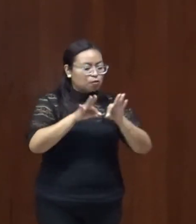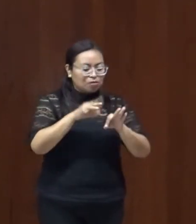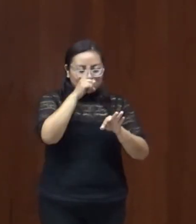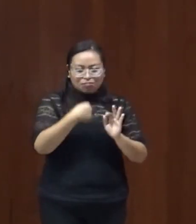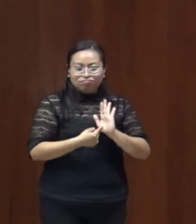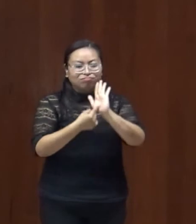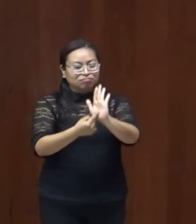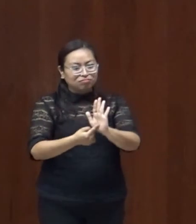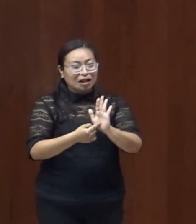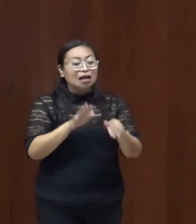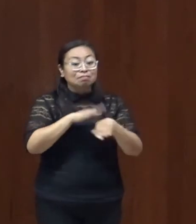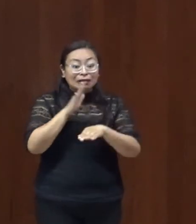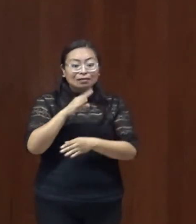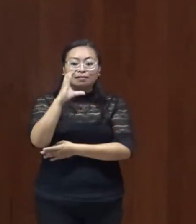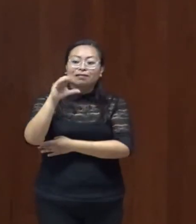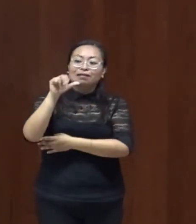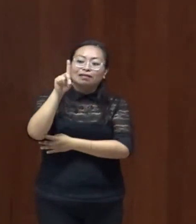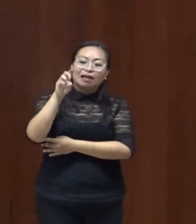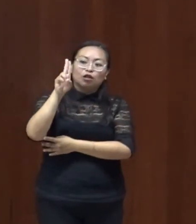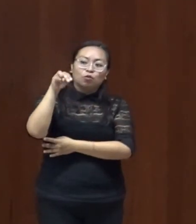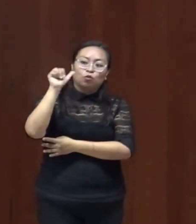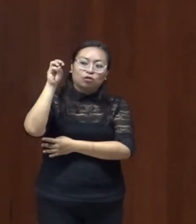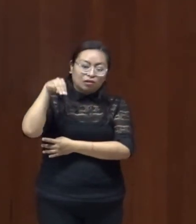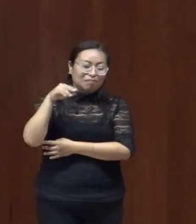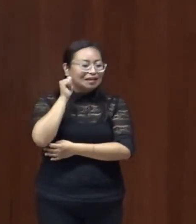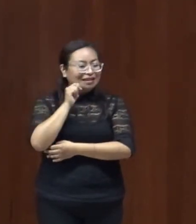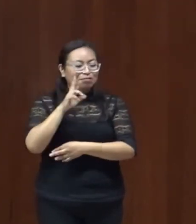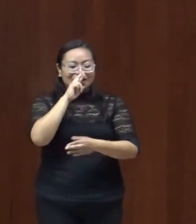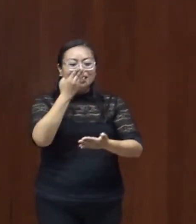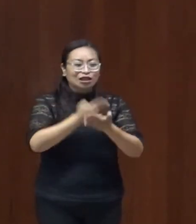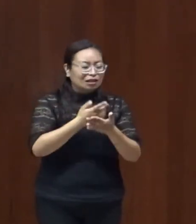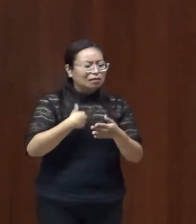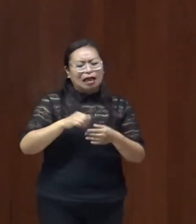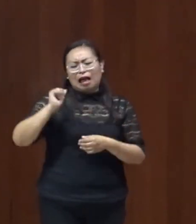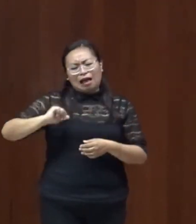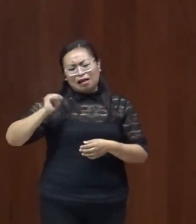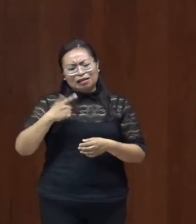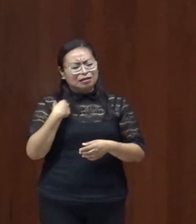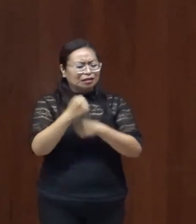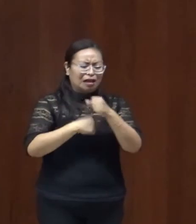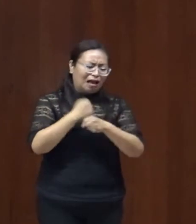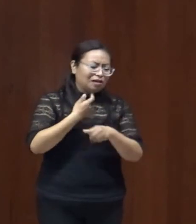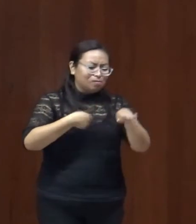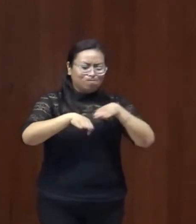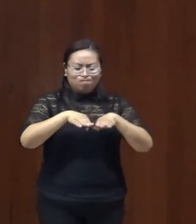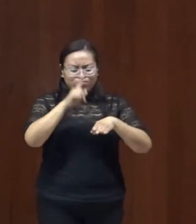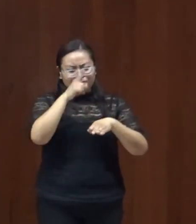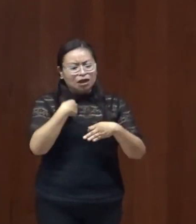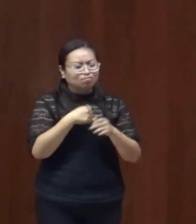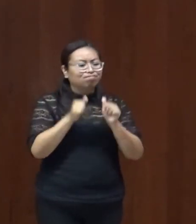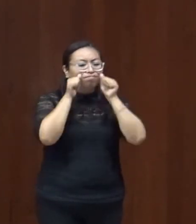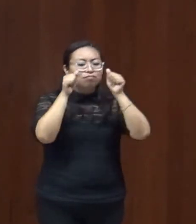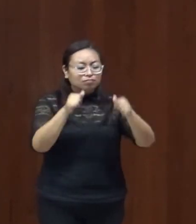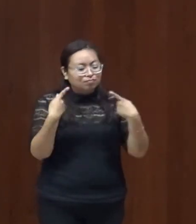principalmente por cada una que se ha encargado desde hace varios años de realizar muchos trabajos para la